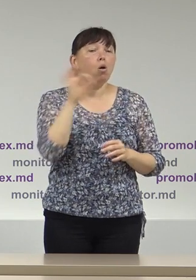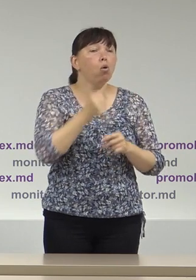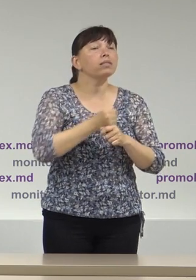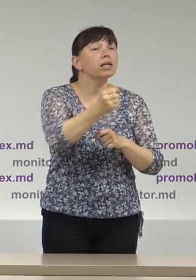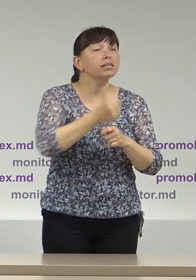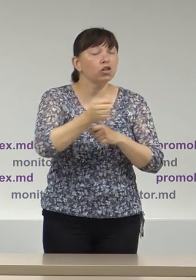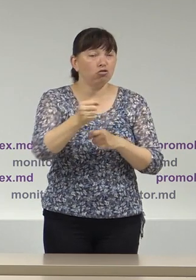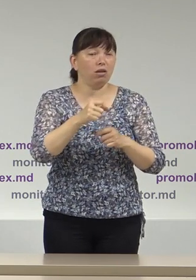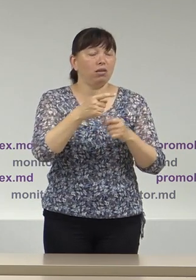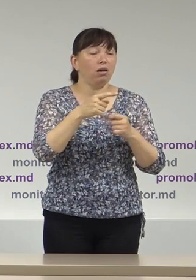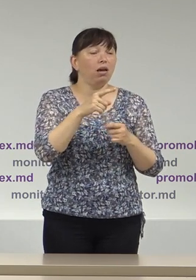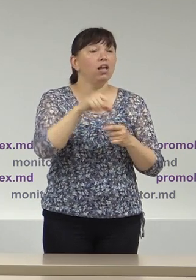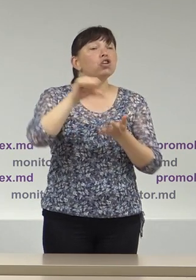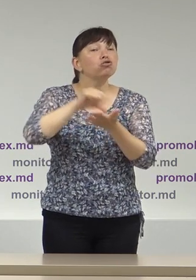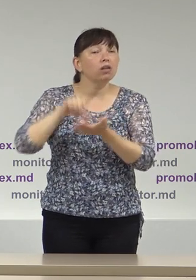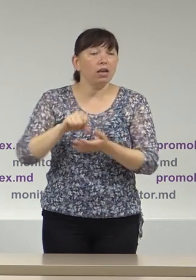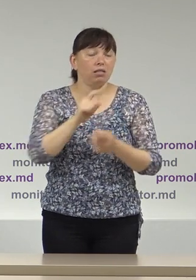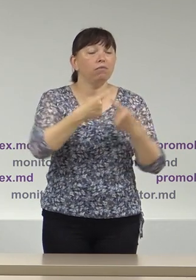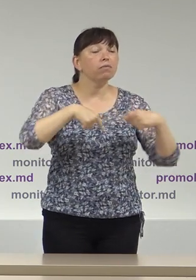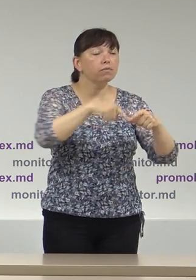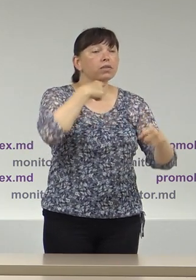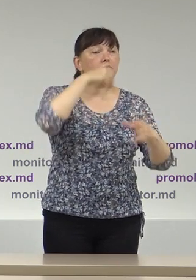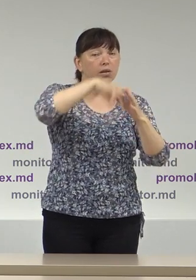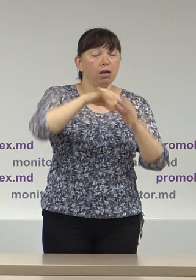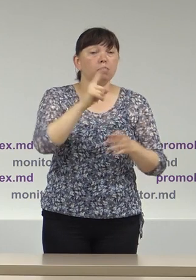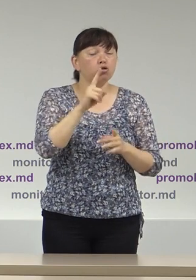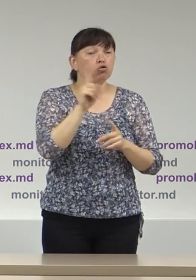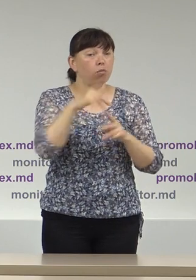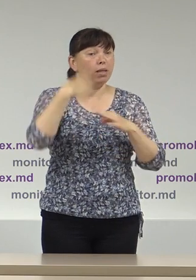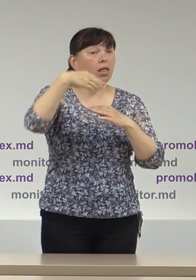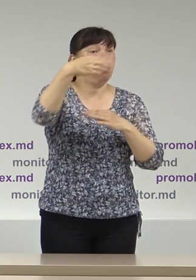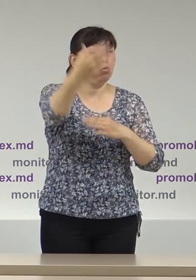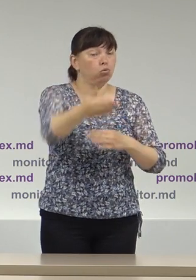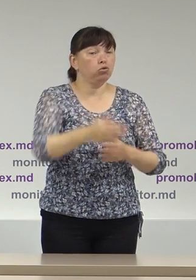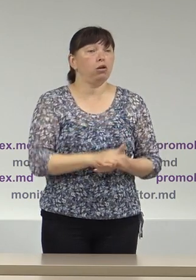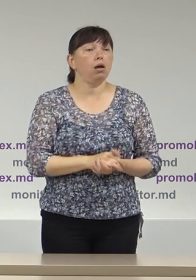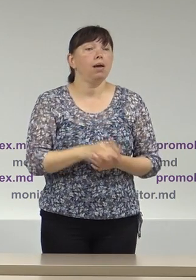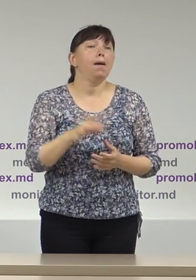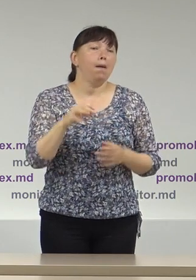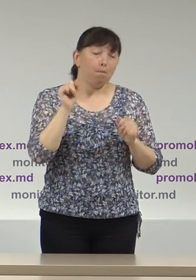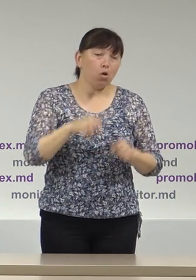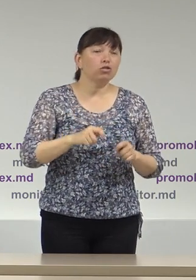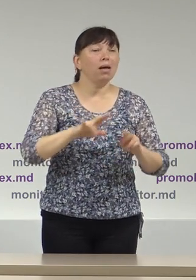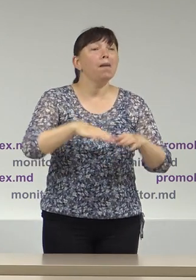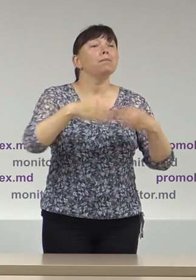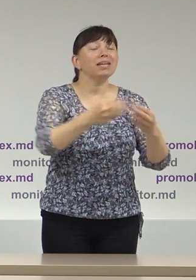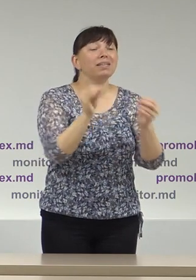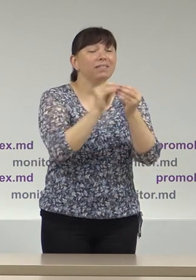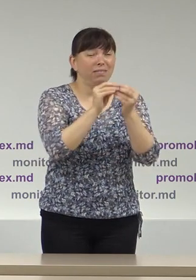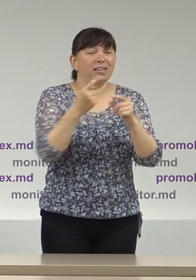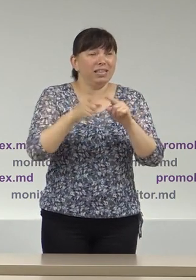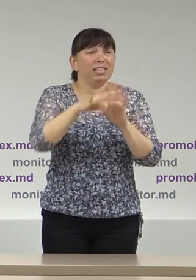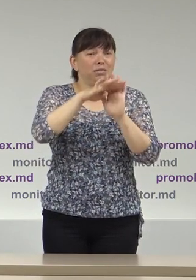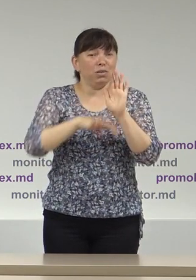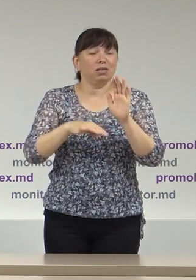membrilor în birourile electorale pentru ca eventual să fie propusă aceeași listă de persoane